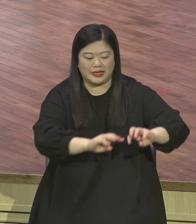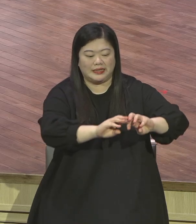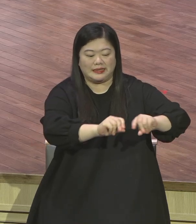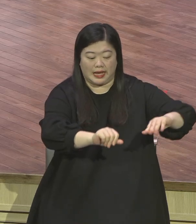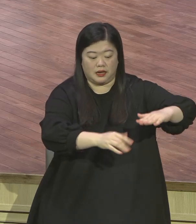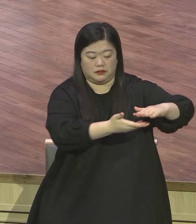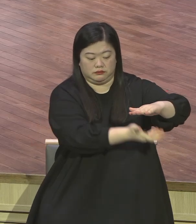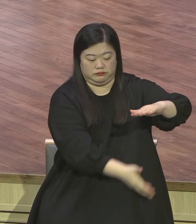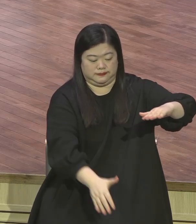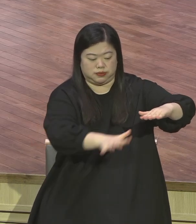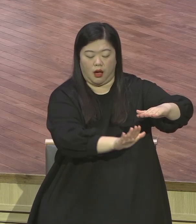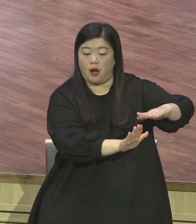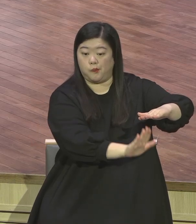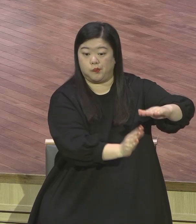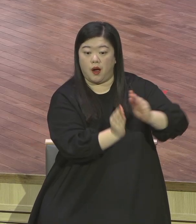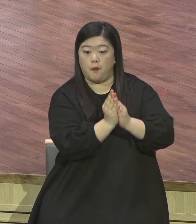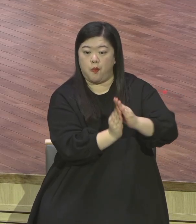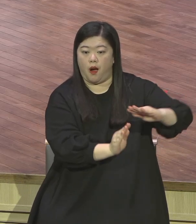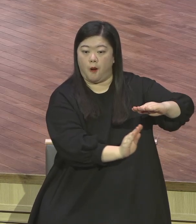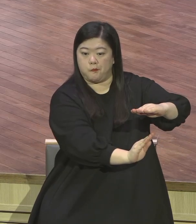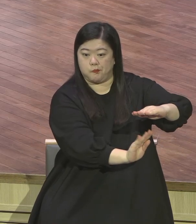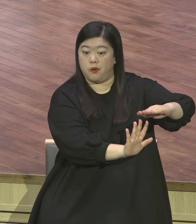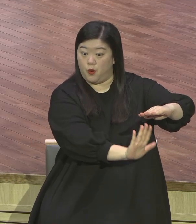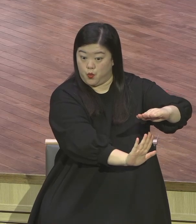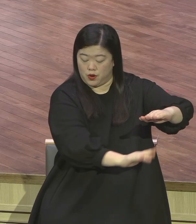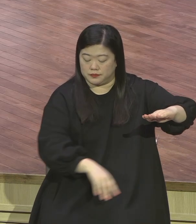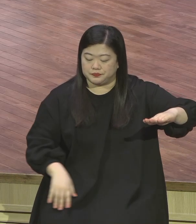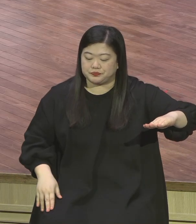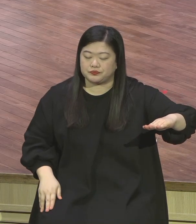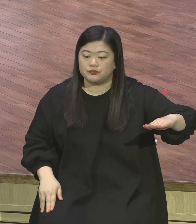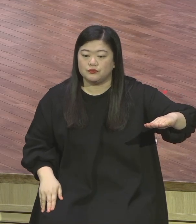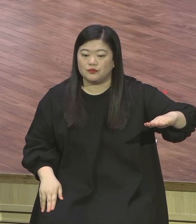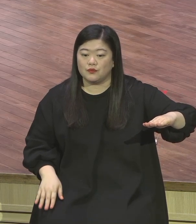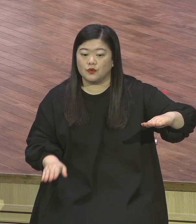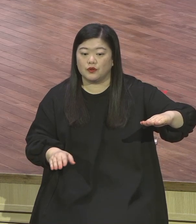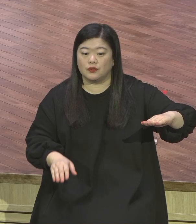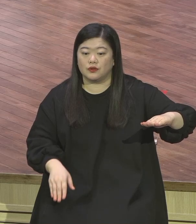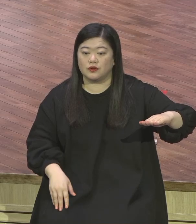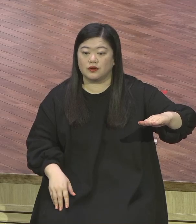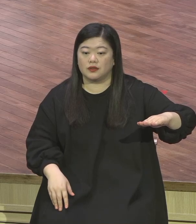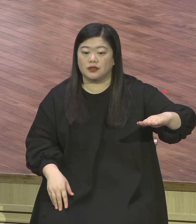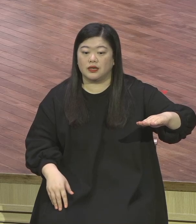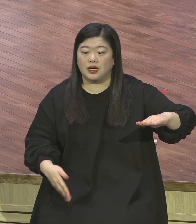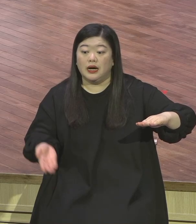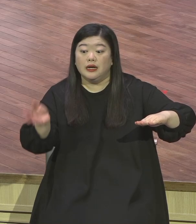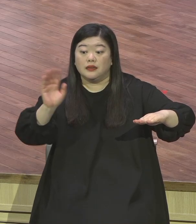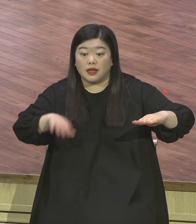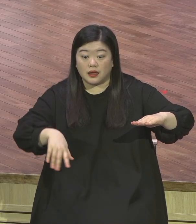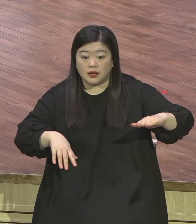보물을 먼저 발견한 사람이 임자예요.